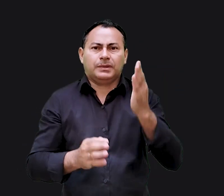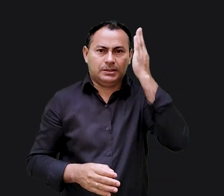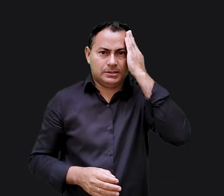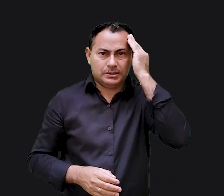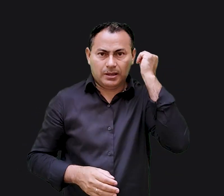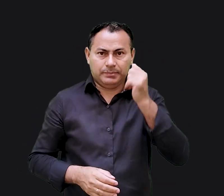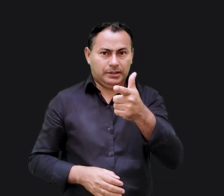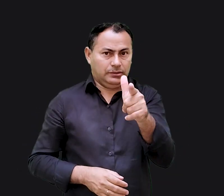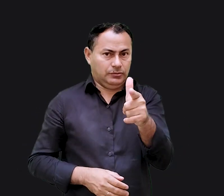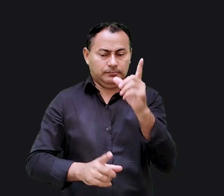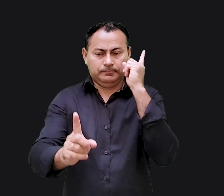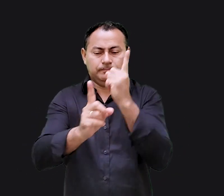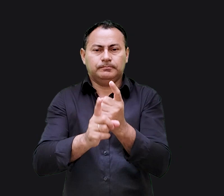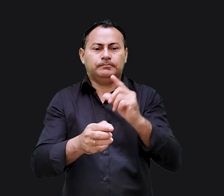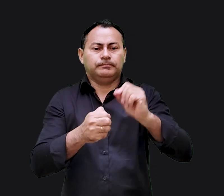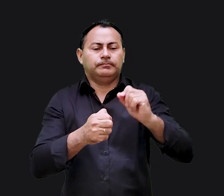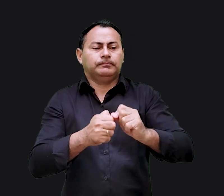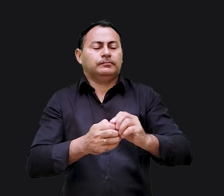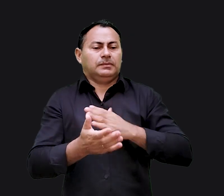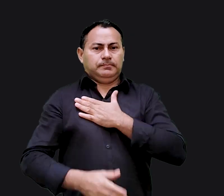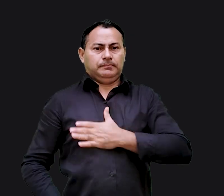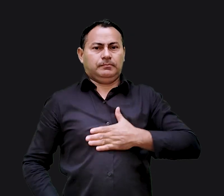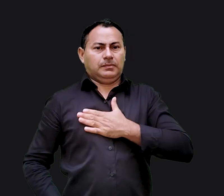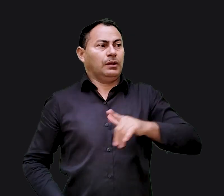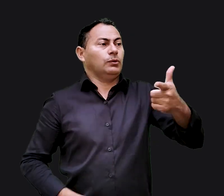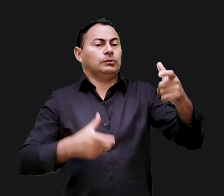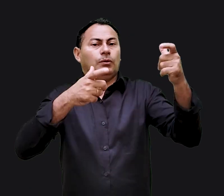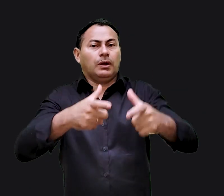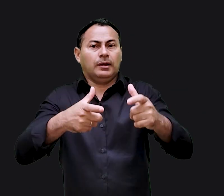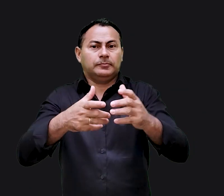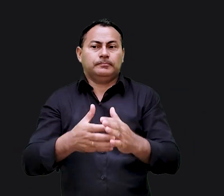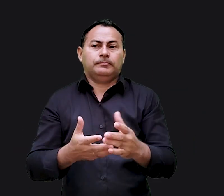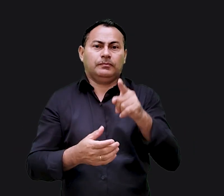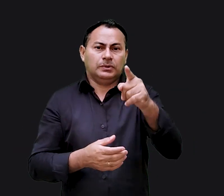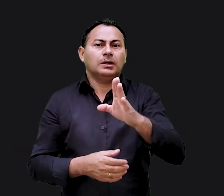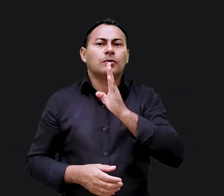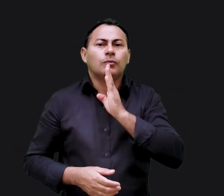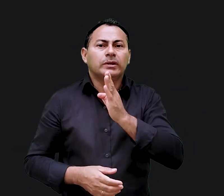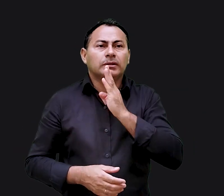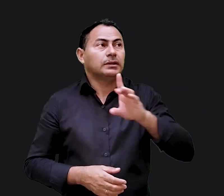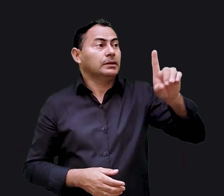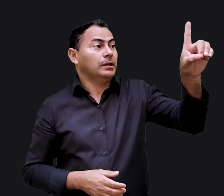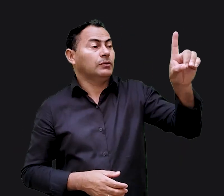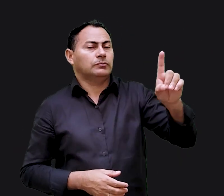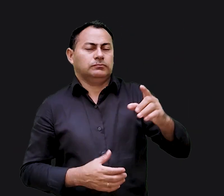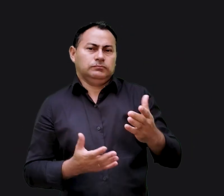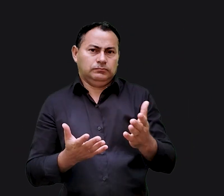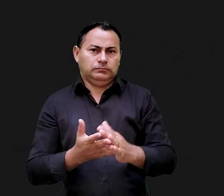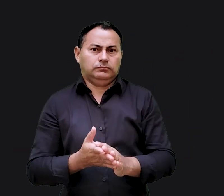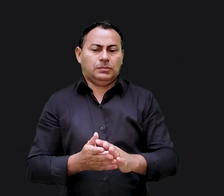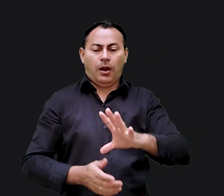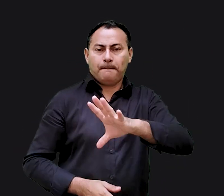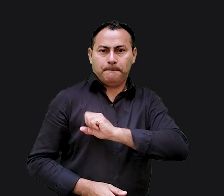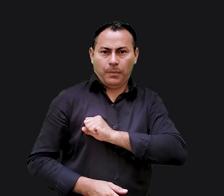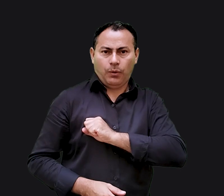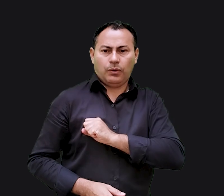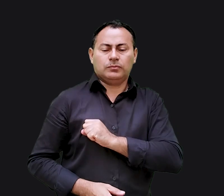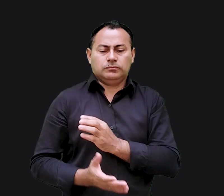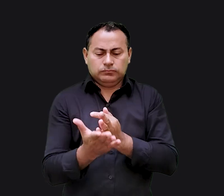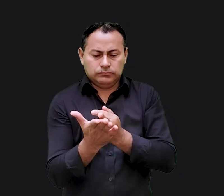Eles certamente sabiam que não encontrariam a realização nem satisfação em outro lugar. Se você conhece Deus como amor